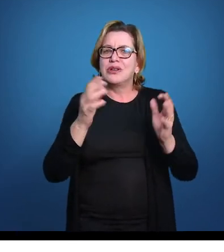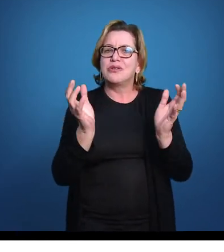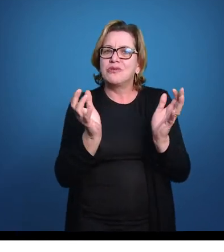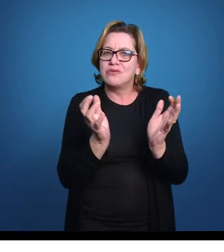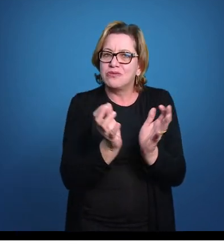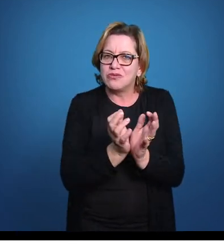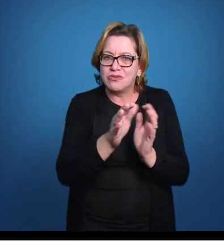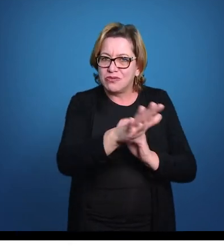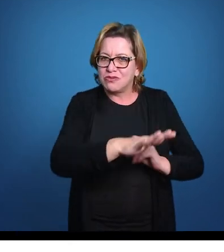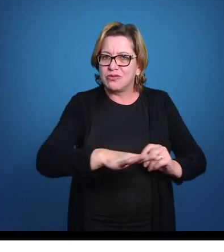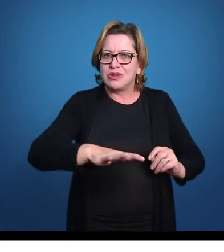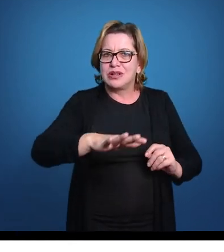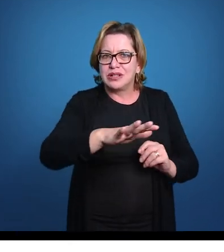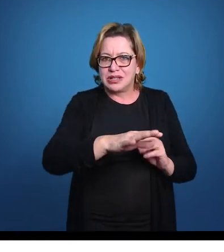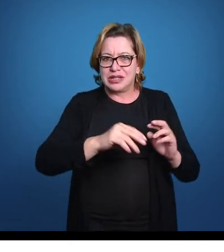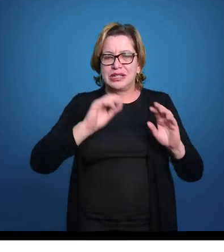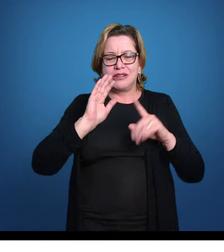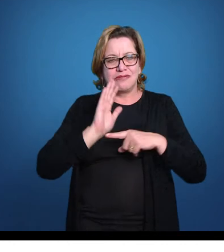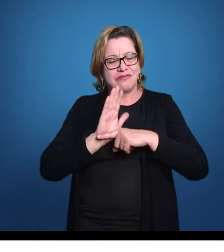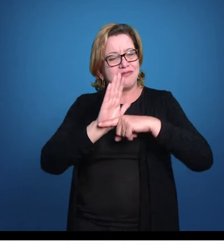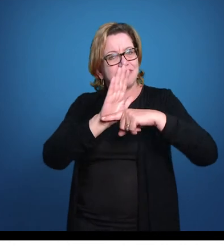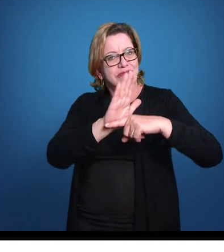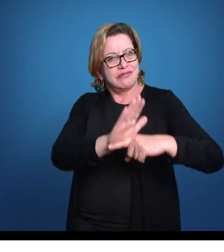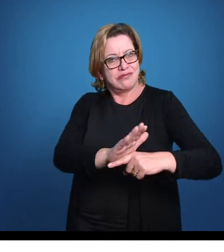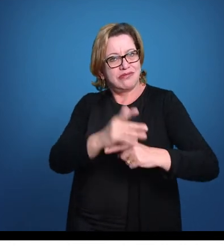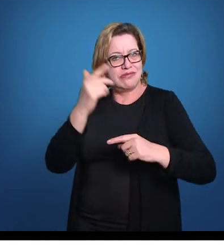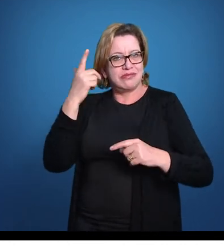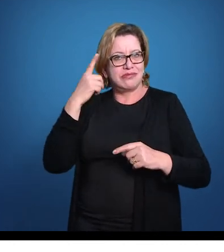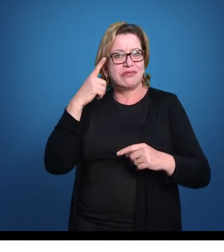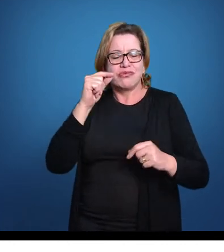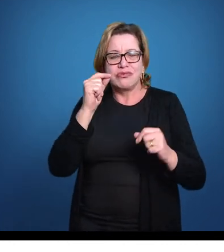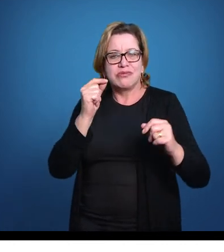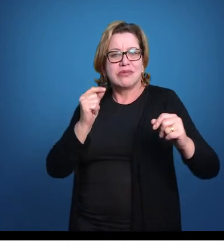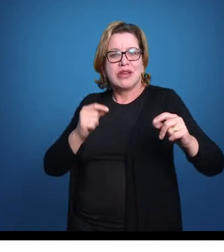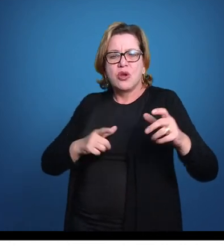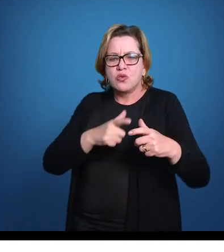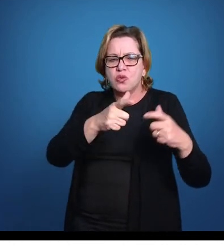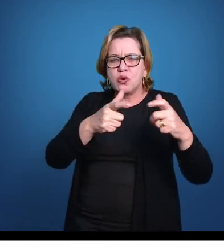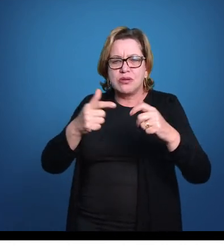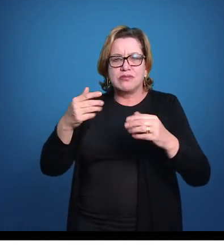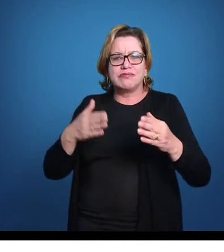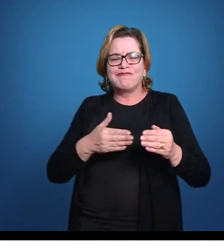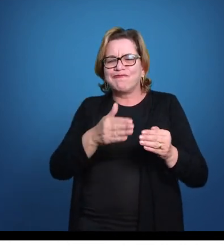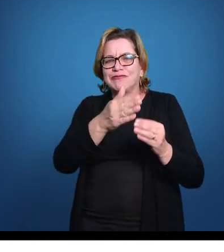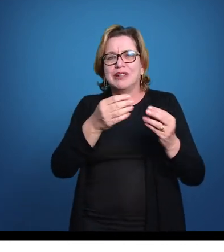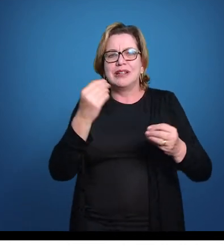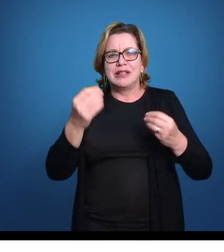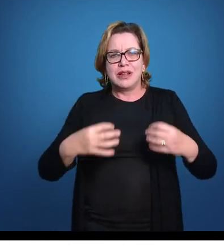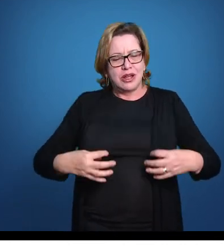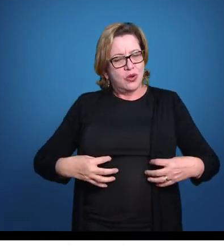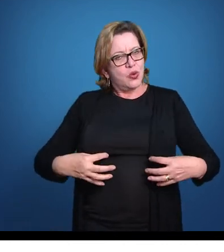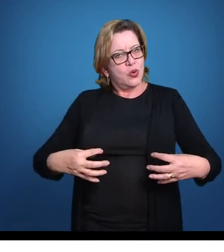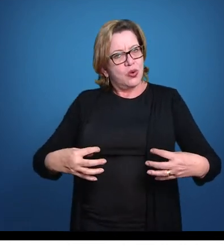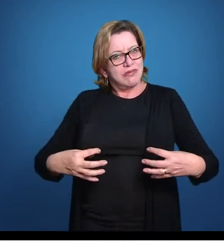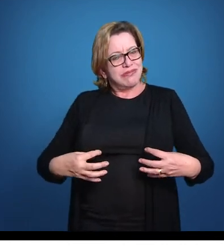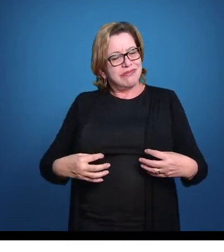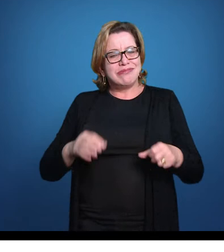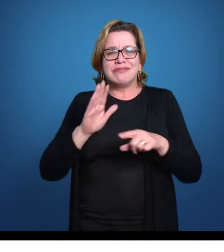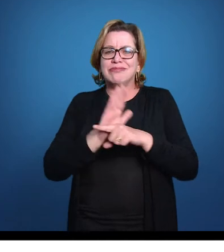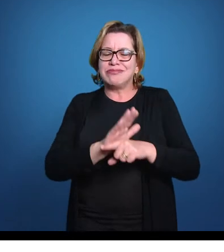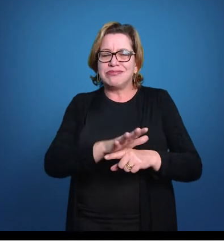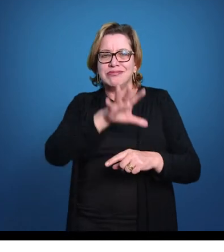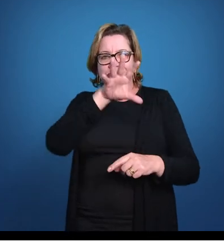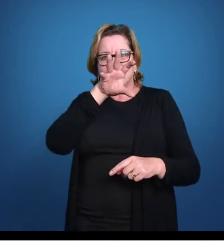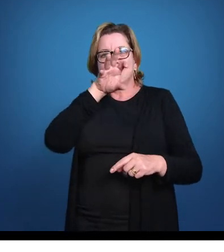grupo que tem esse tipo de nadadeira que favoreceu a conquista do ambiente terrestre. O pulmão favoreceu o animal a respirar